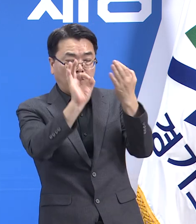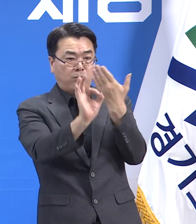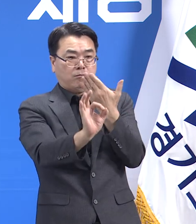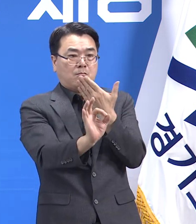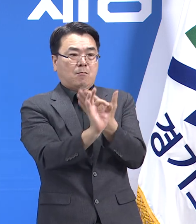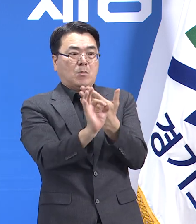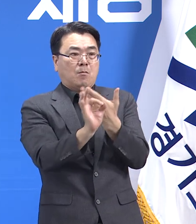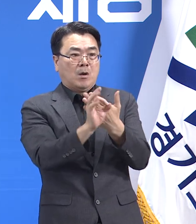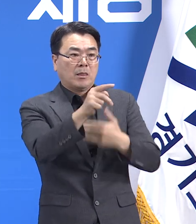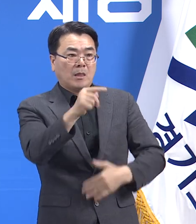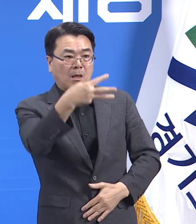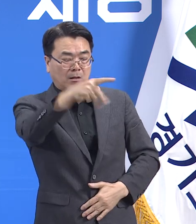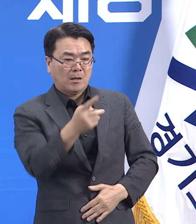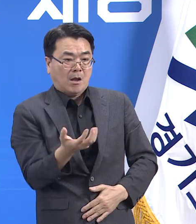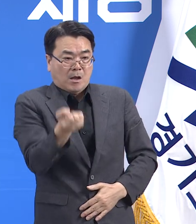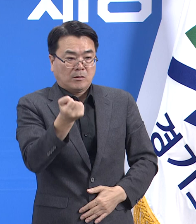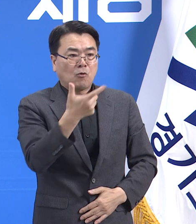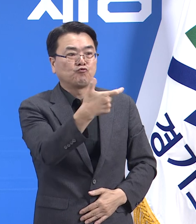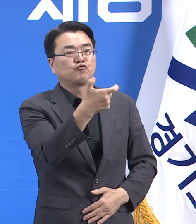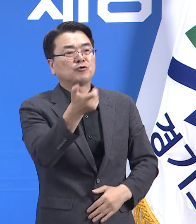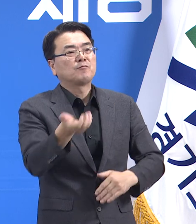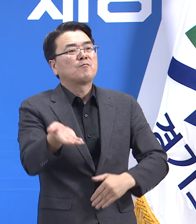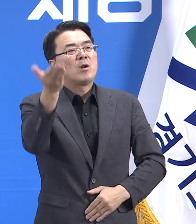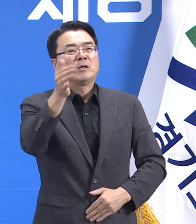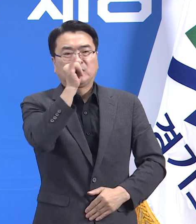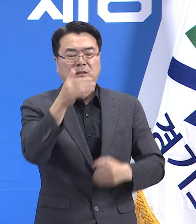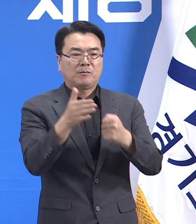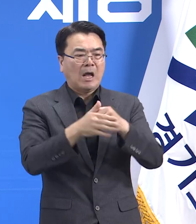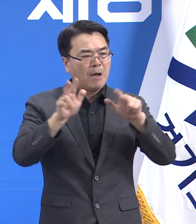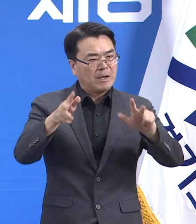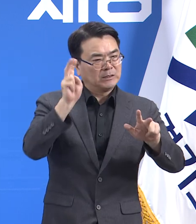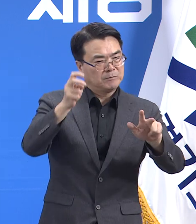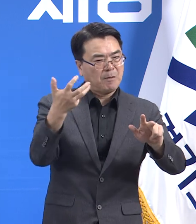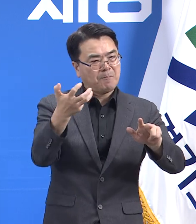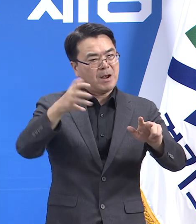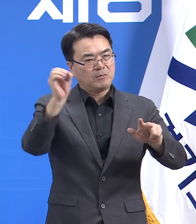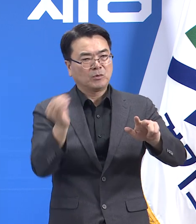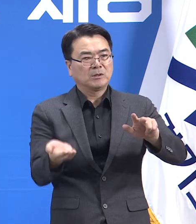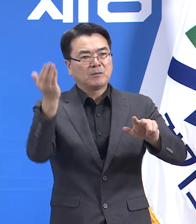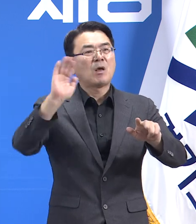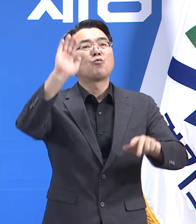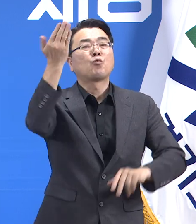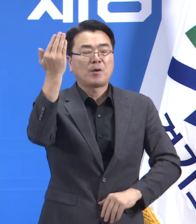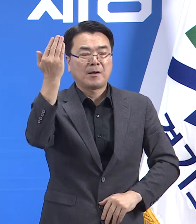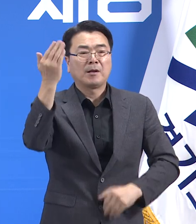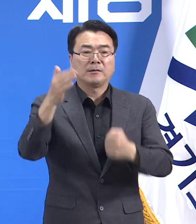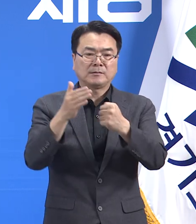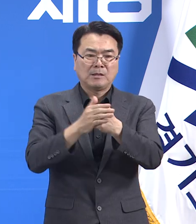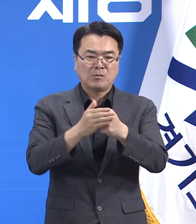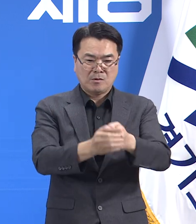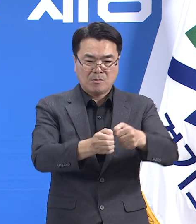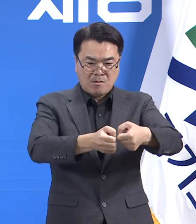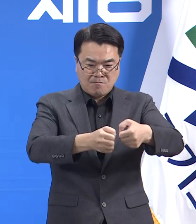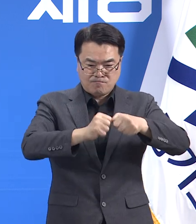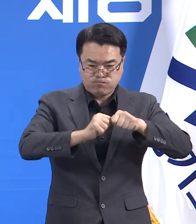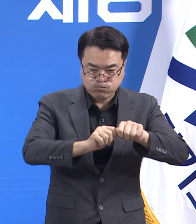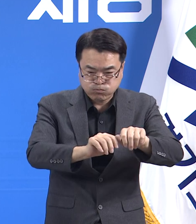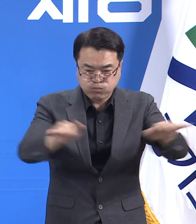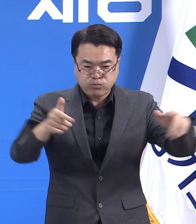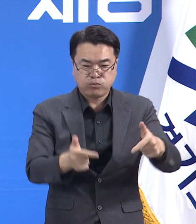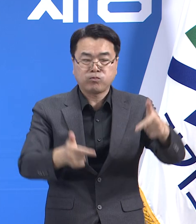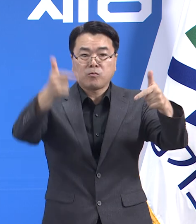.9%여서나 아마 현재 이 시점에서는 70%를 넘을 것으로 예상됩니다. 델타 변이 확산이 차단이